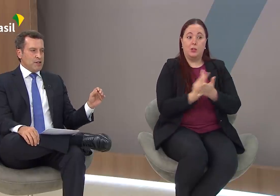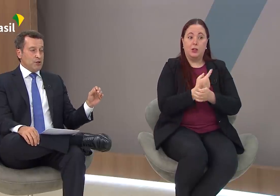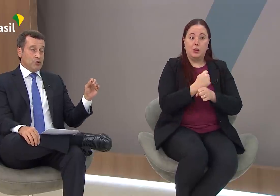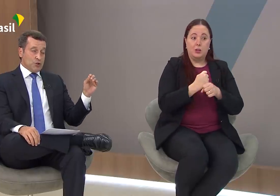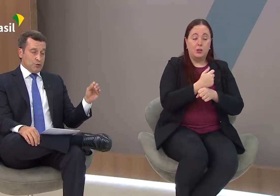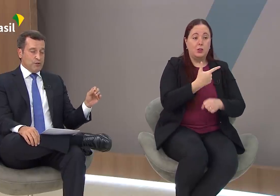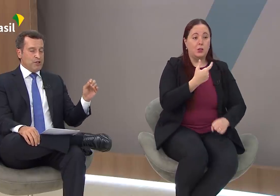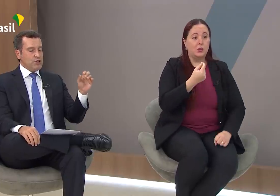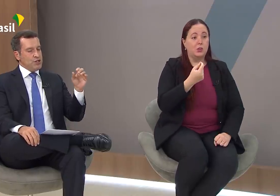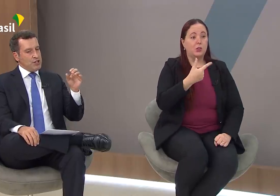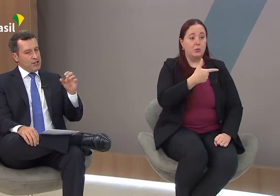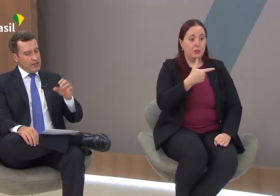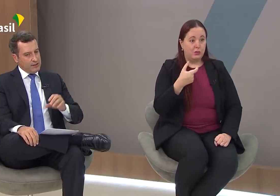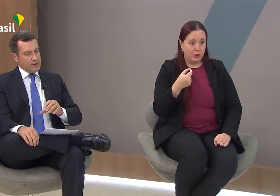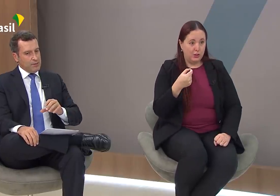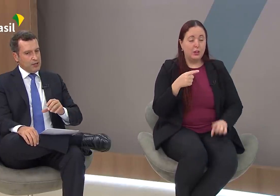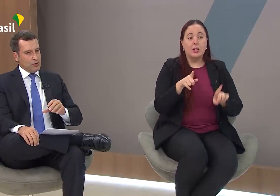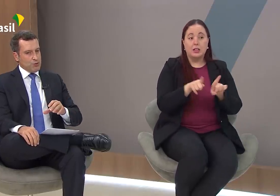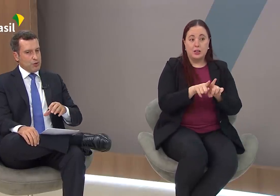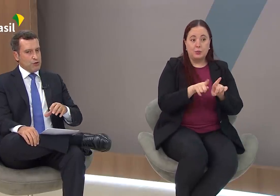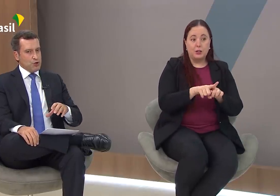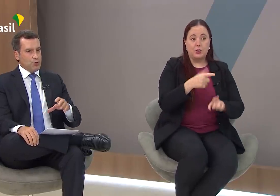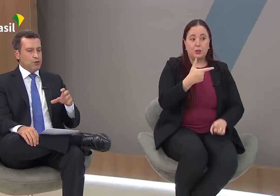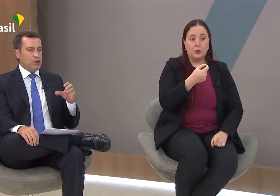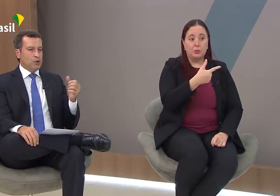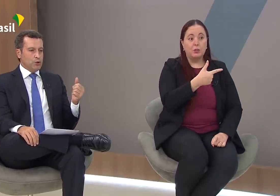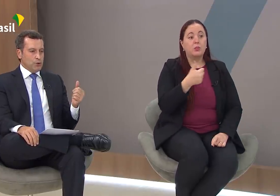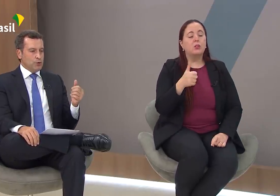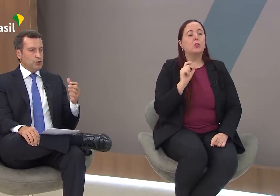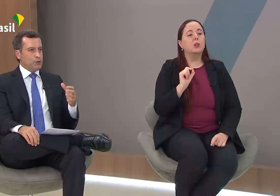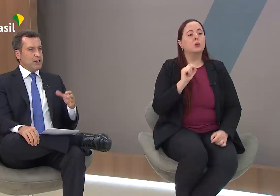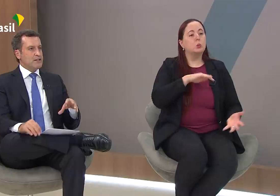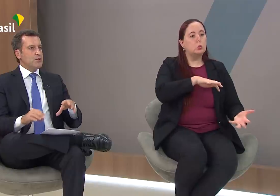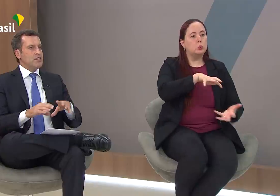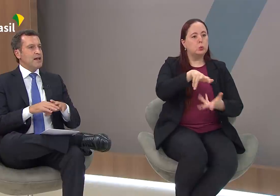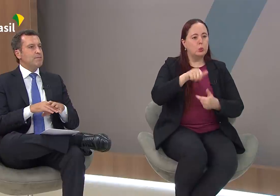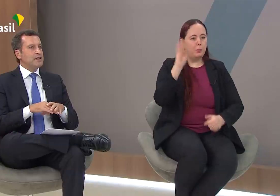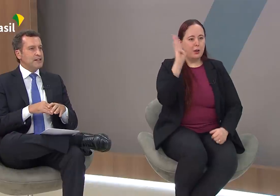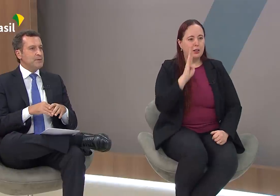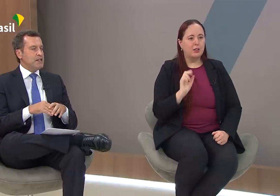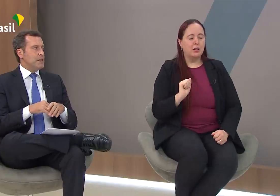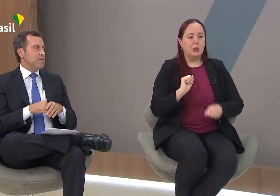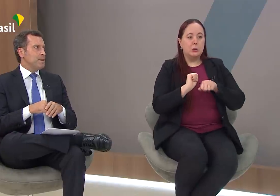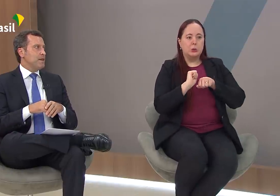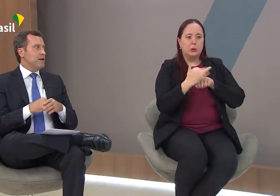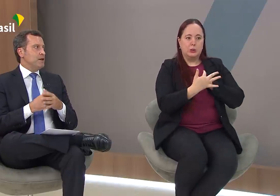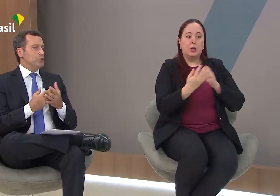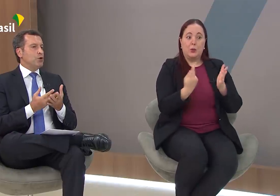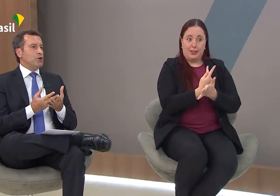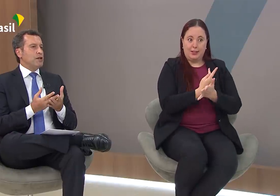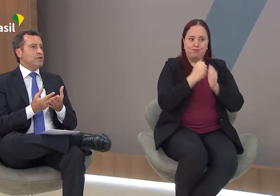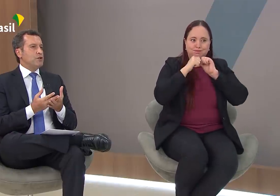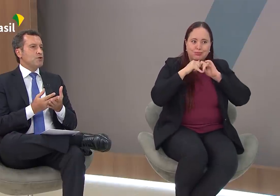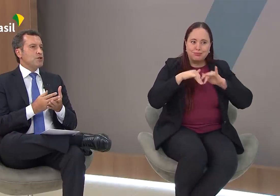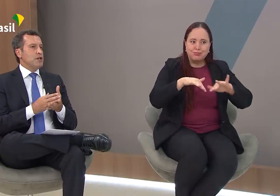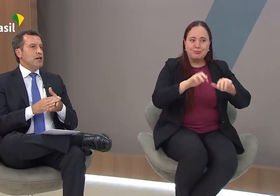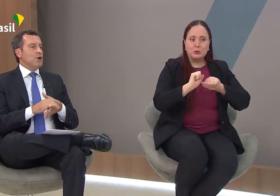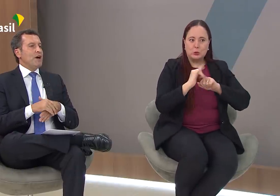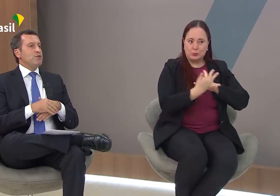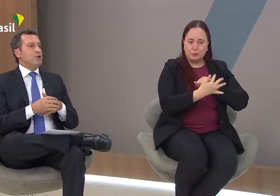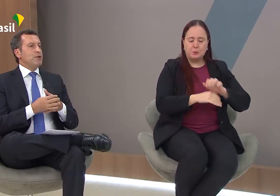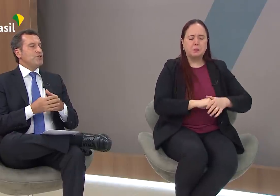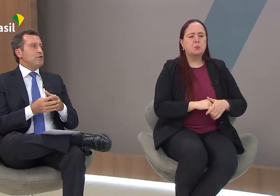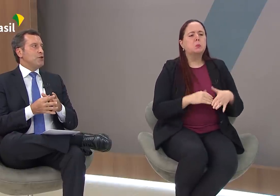2020 e também em 2021 no mundo e no Brasil, que é a pandemia do coronavírus.